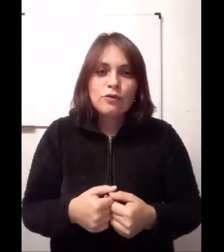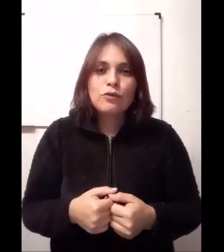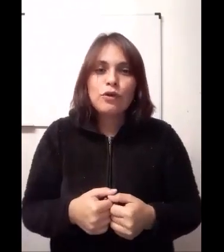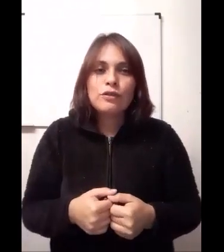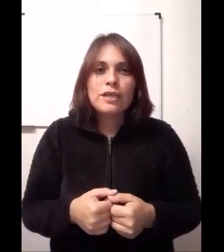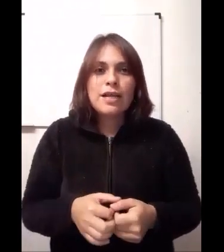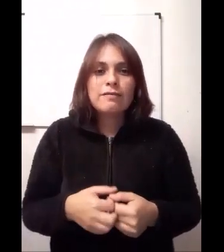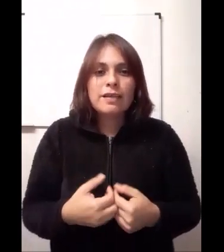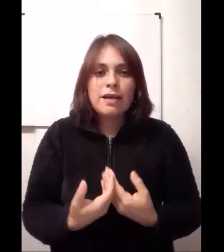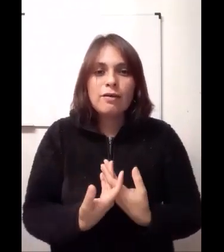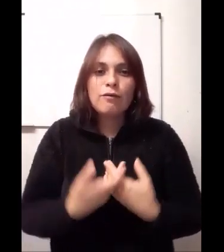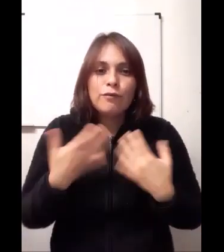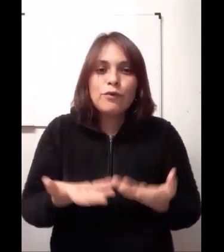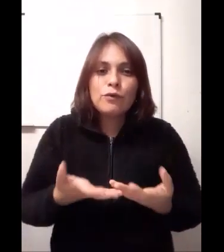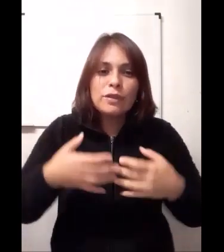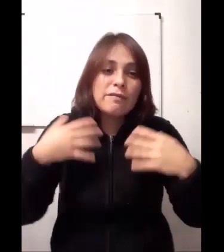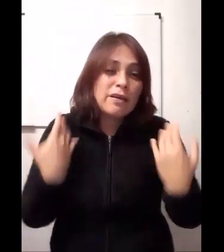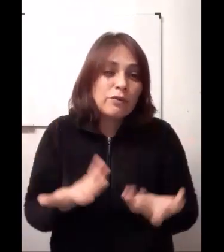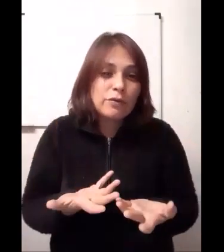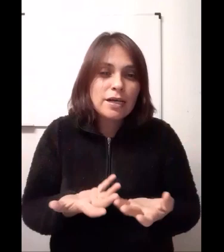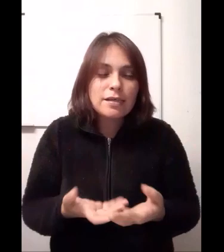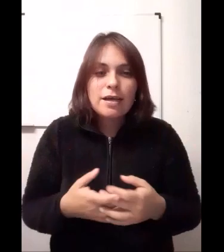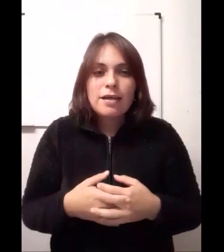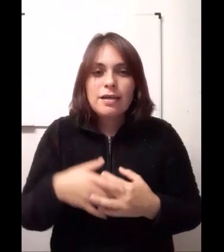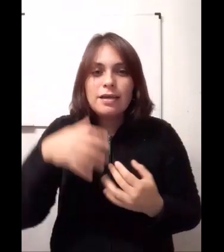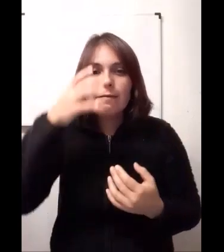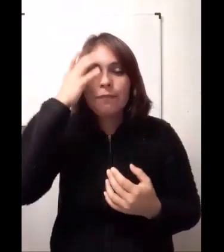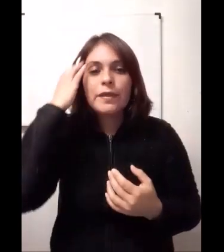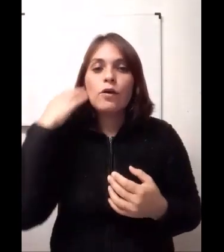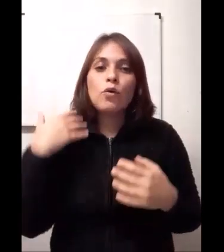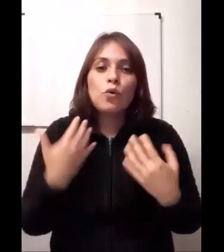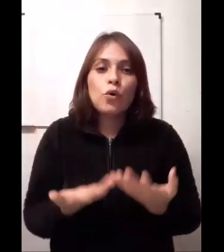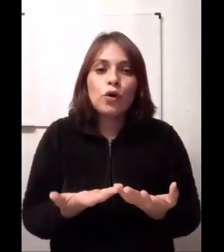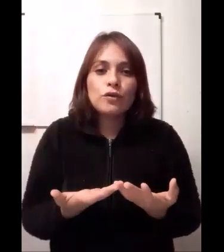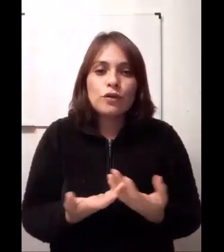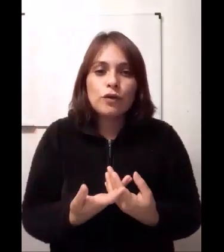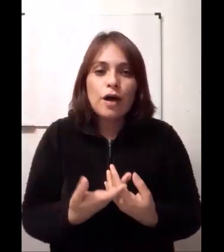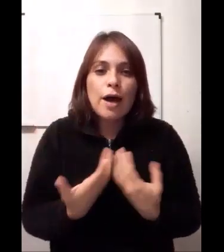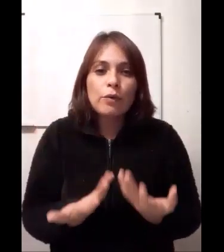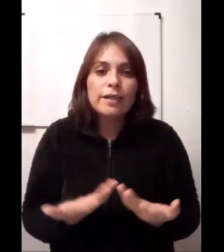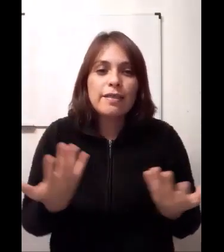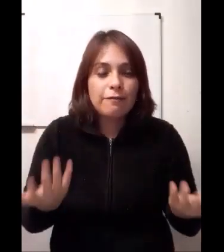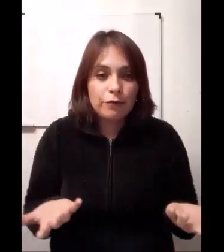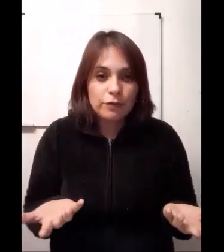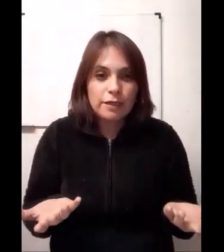sus loncheras venían con frutas, verduras y jugos o agüitas de fruta.